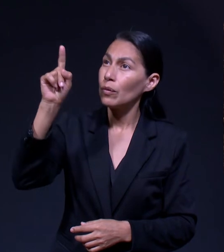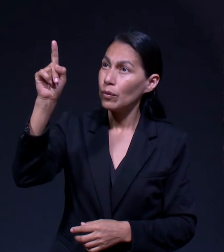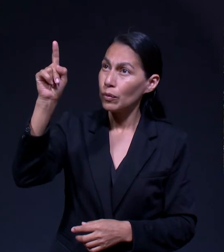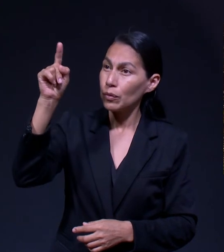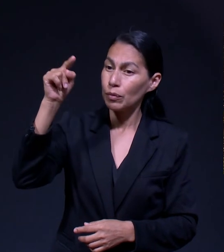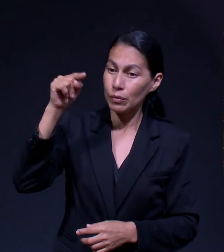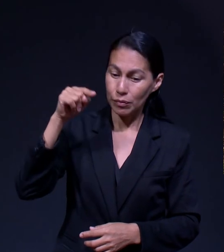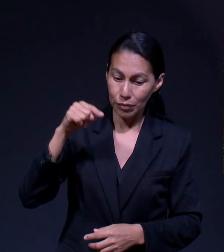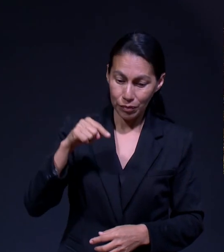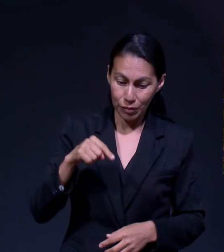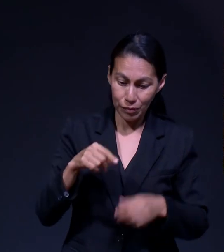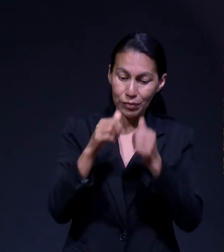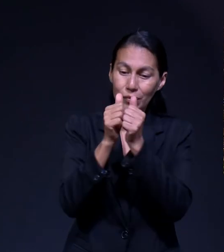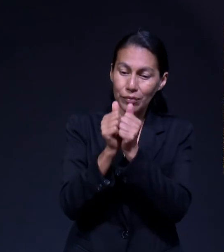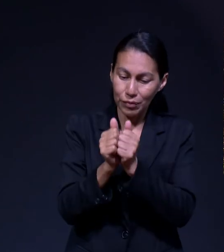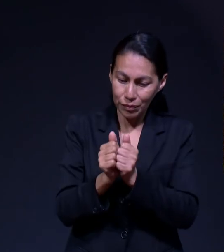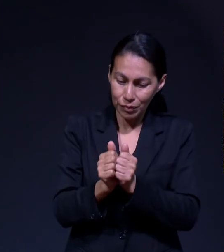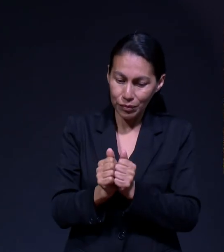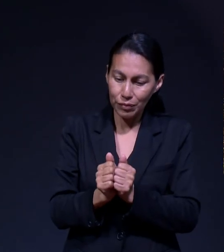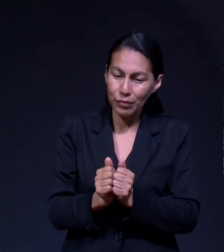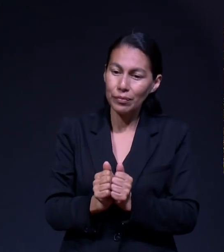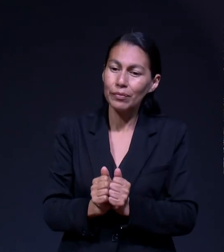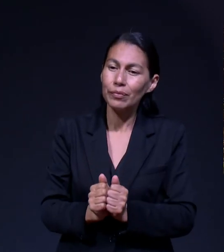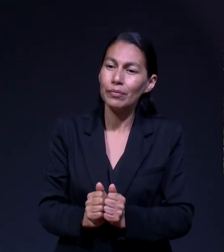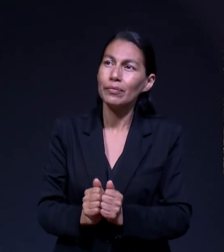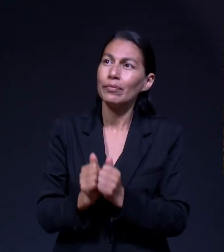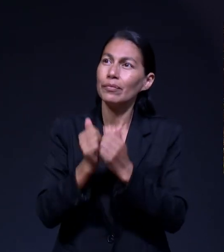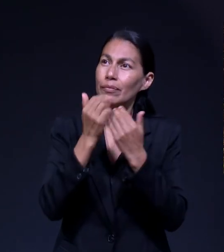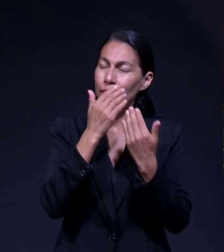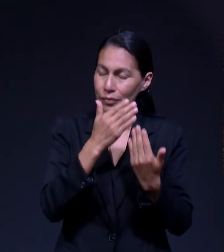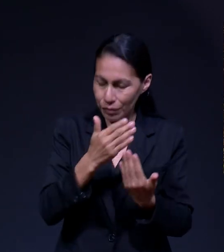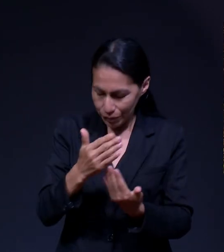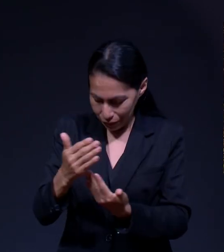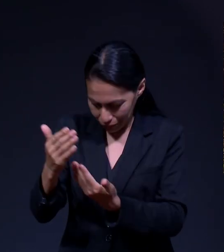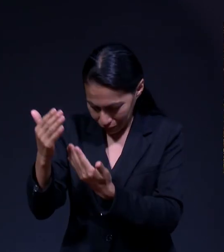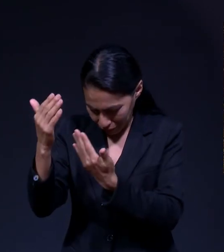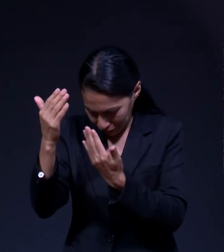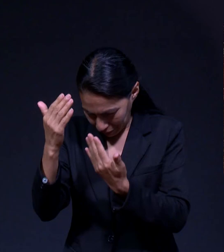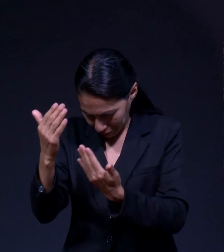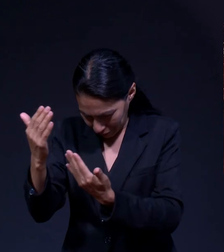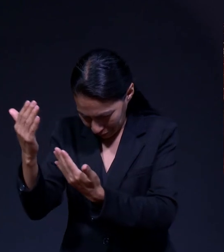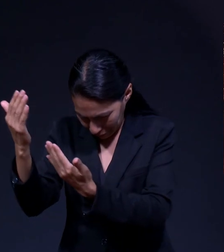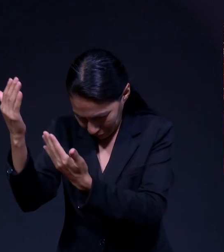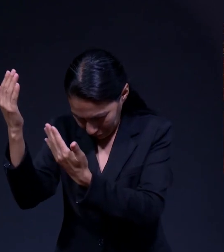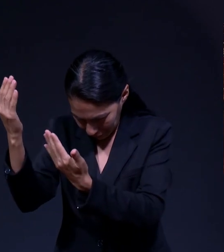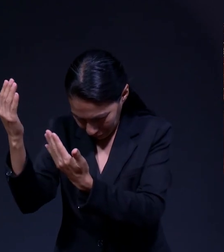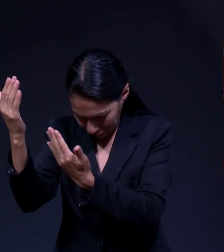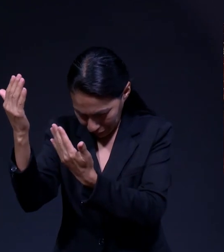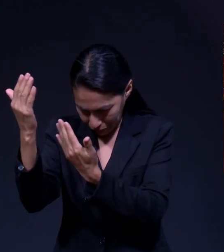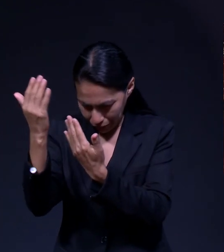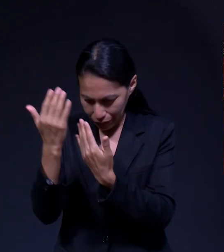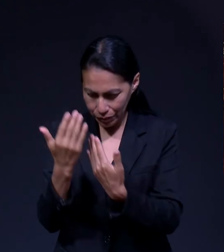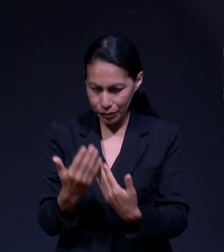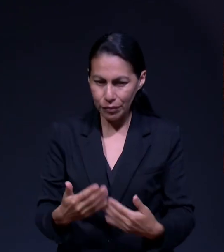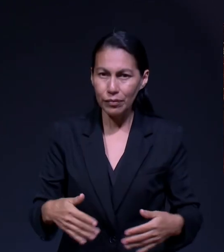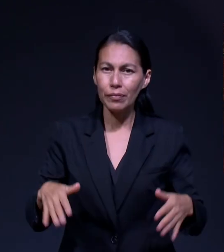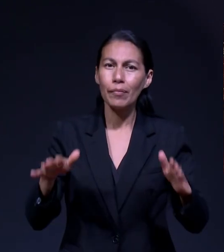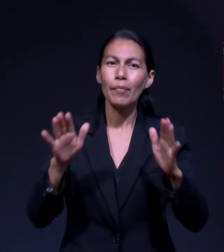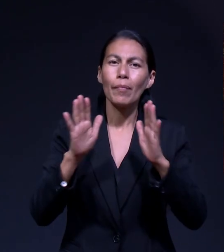Siento Tu presencia Estás aquí en En y y y y y y y